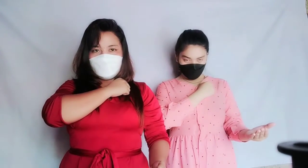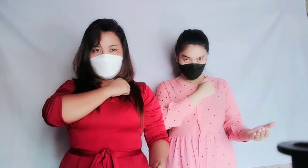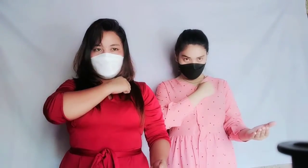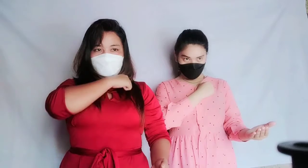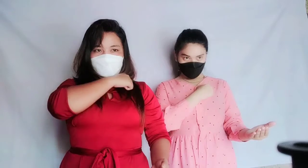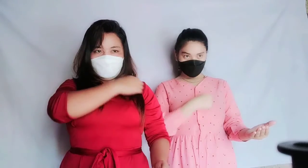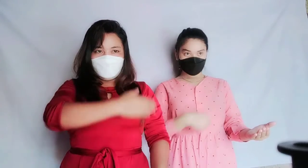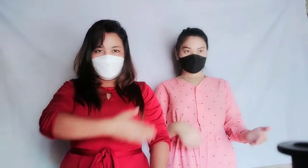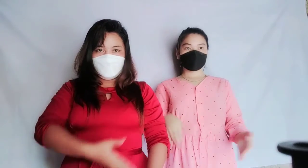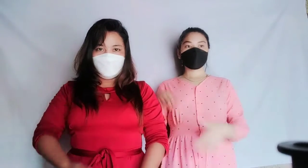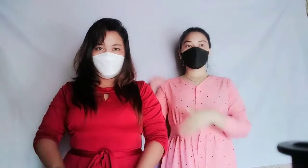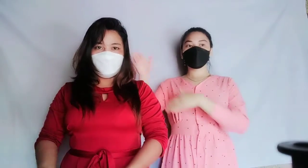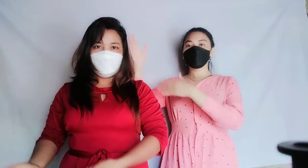Panginoon